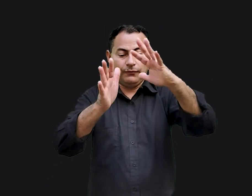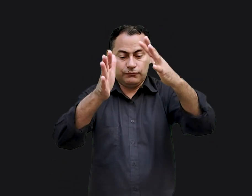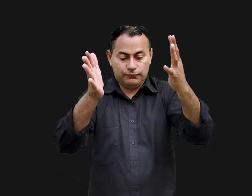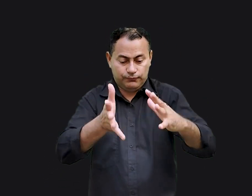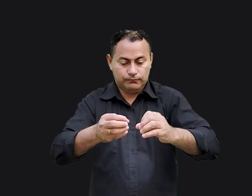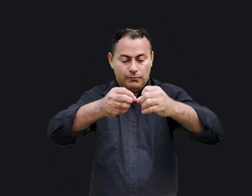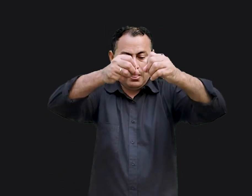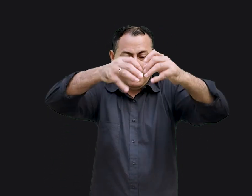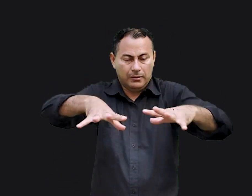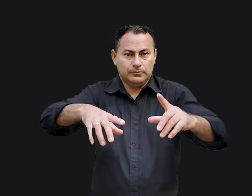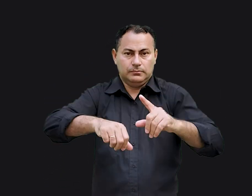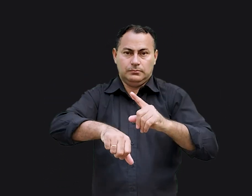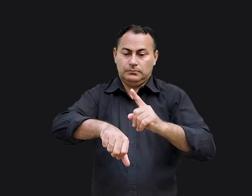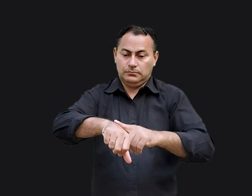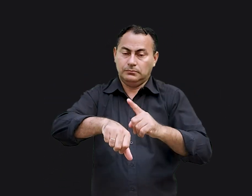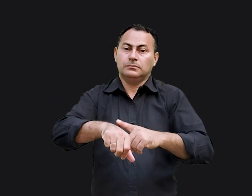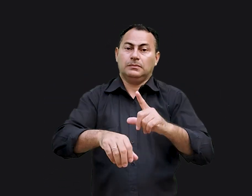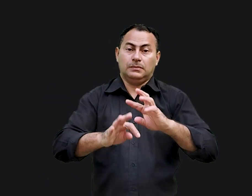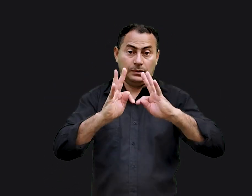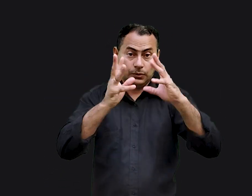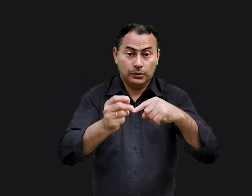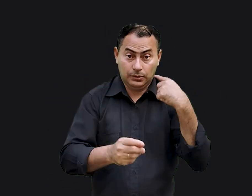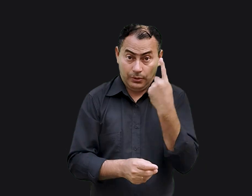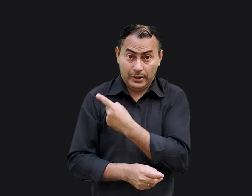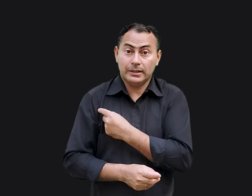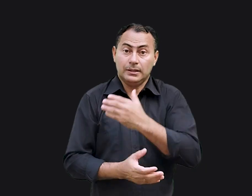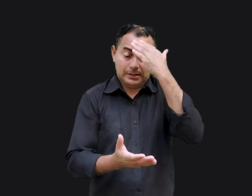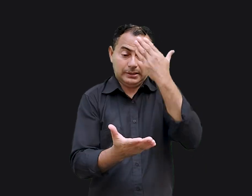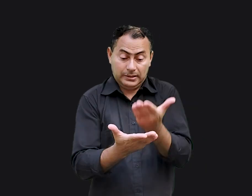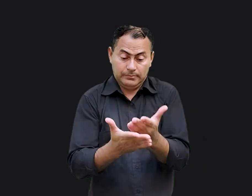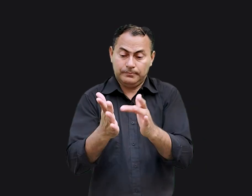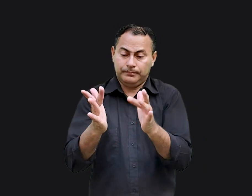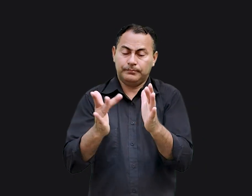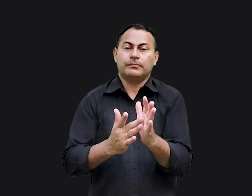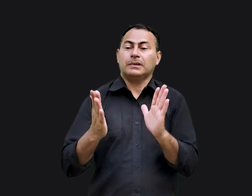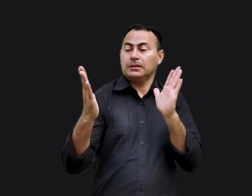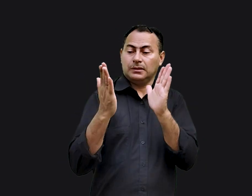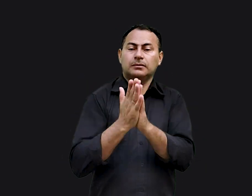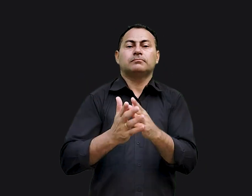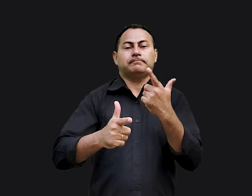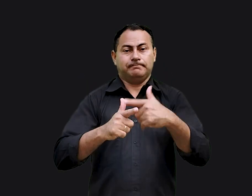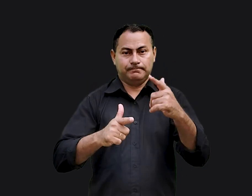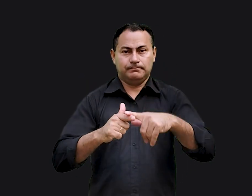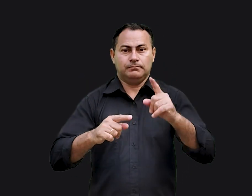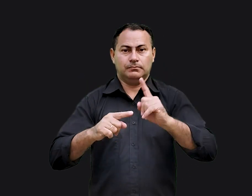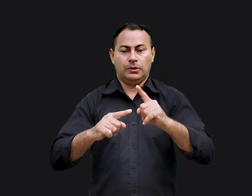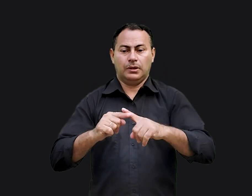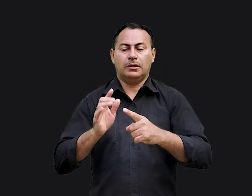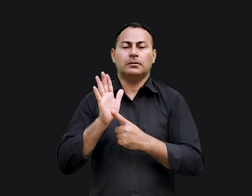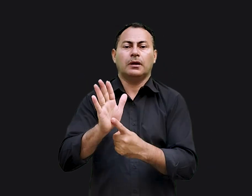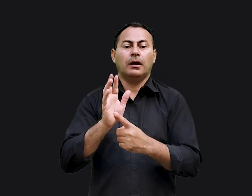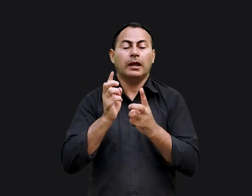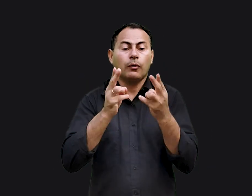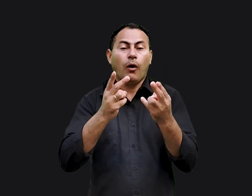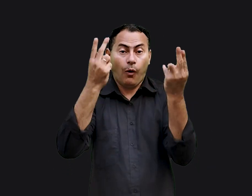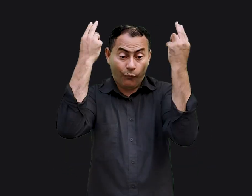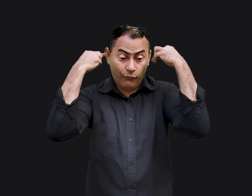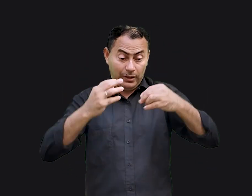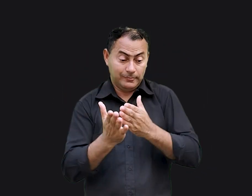vaso espatifado. Há momentos em que todos nós que cremos em Jesus enfrentamos problemas, porque todos nós, tal qual ovelhas,